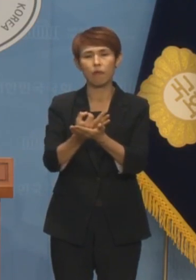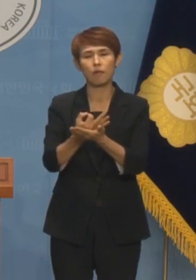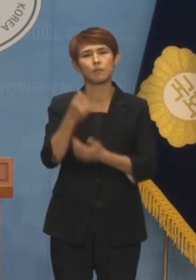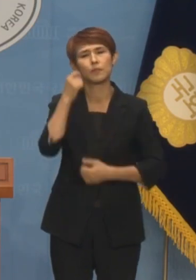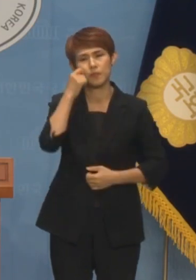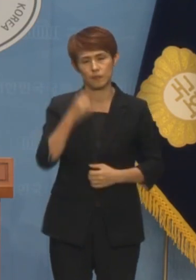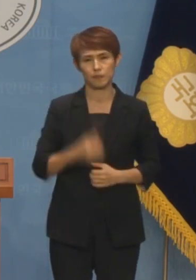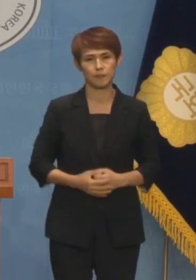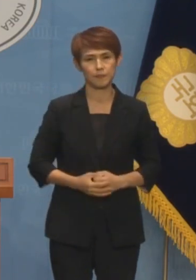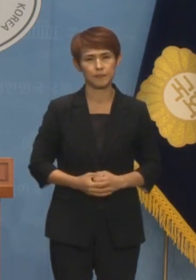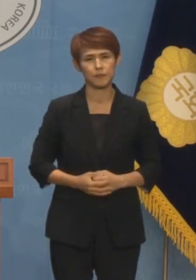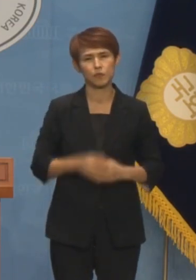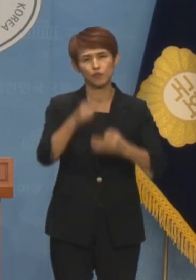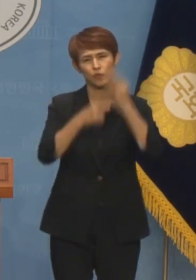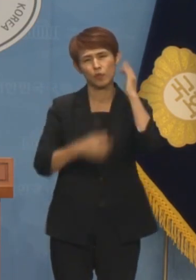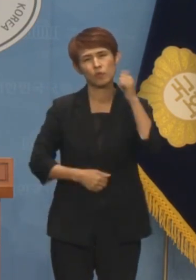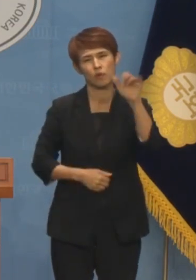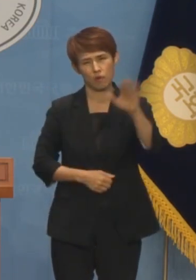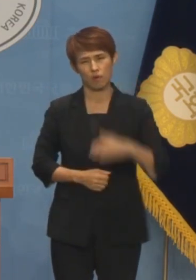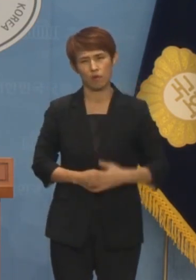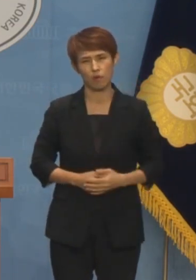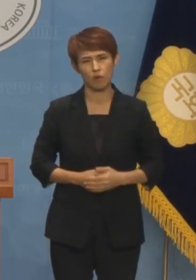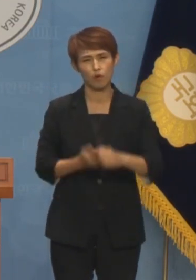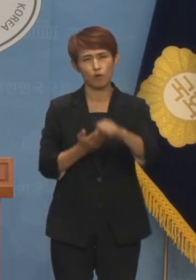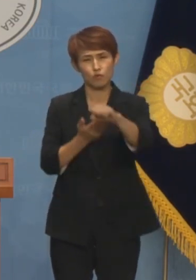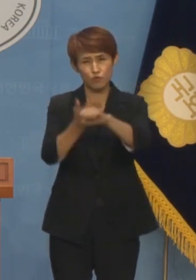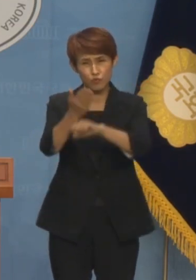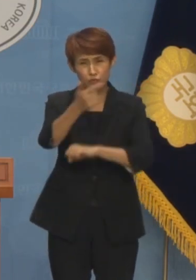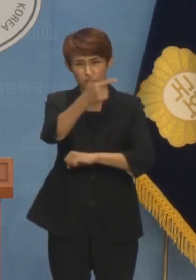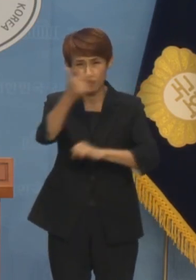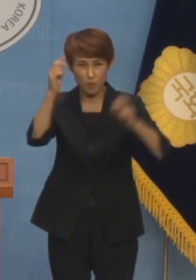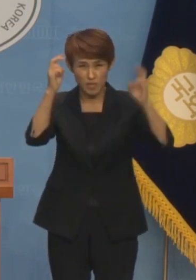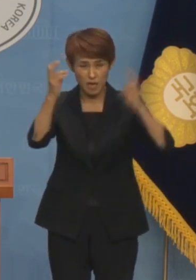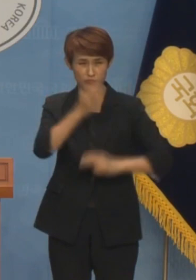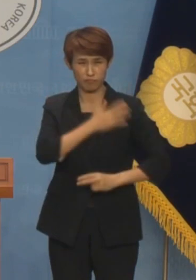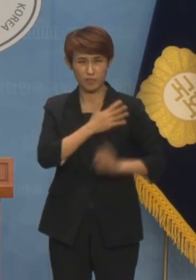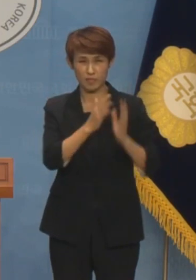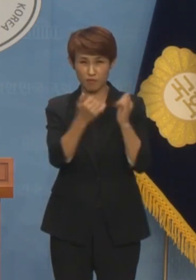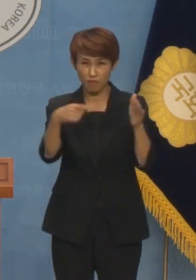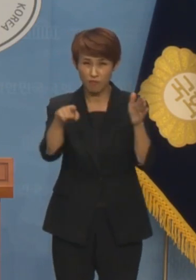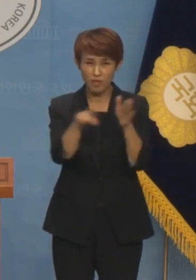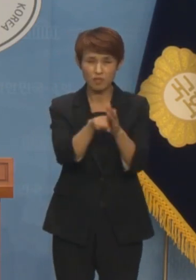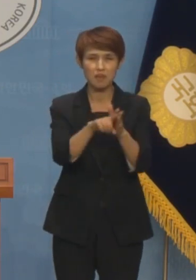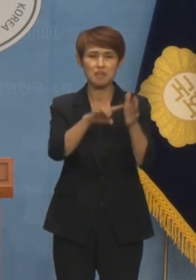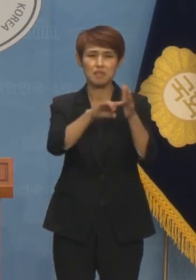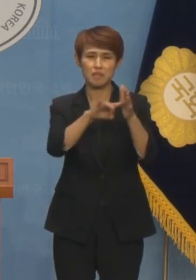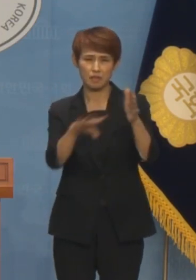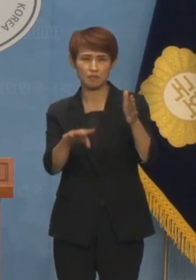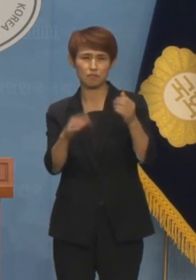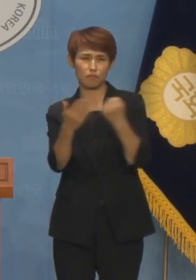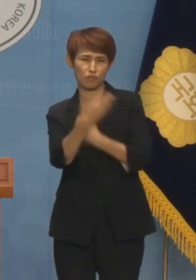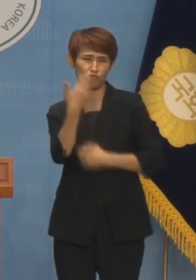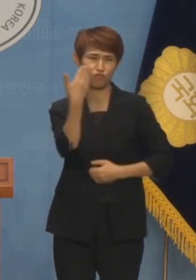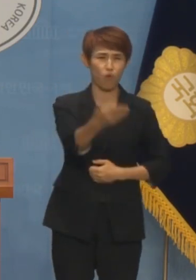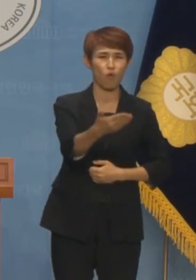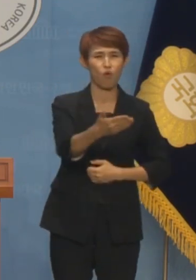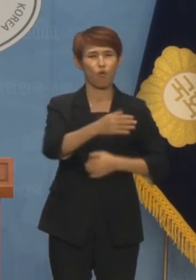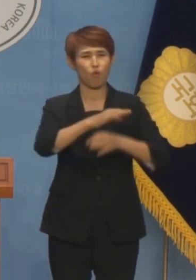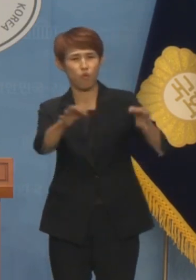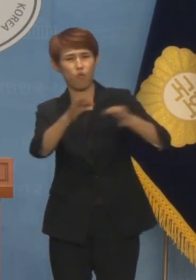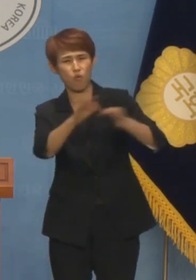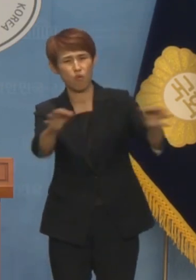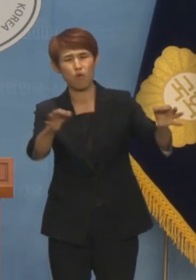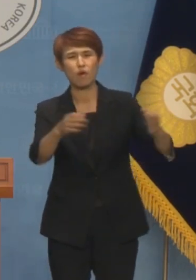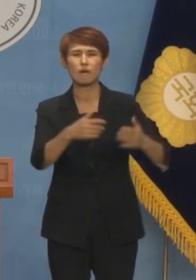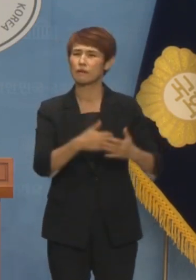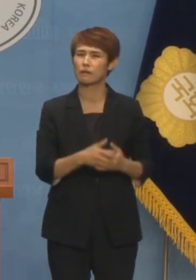윤석열 대통령님, 수출대 기업들과 슈퍼리치들에게 수십조원의 마구 현금을 퍼주는